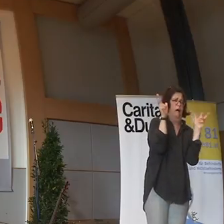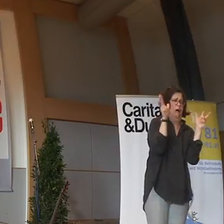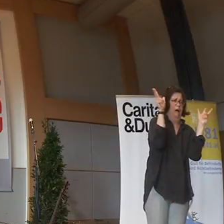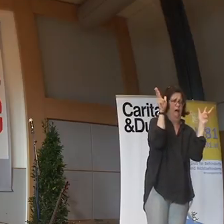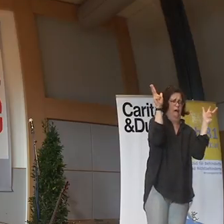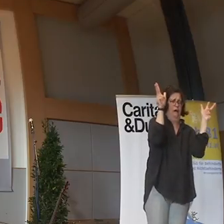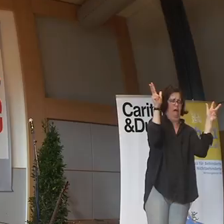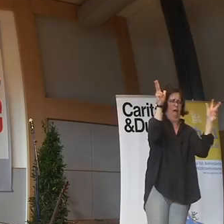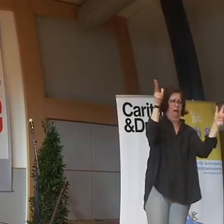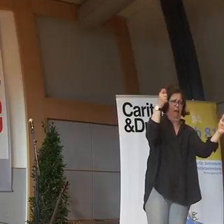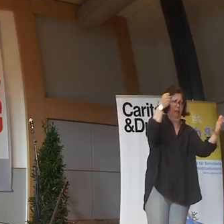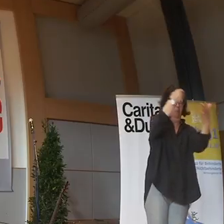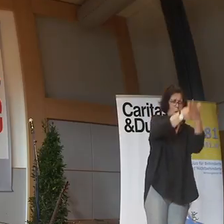laut.